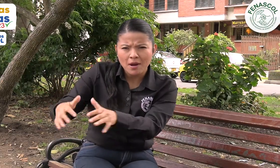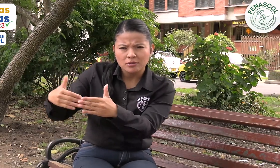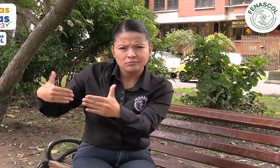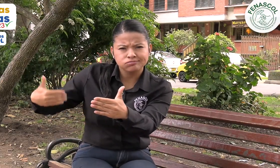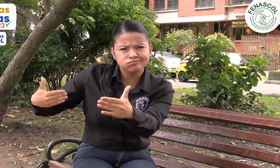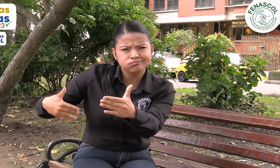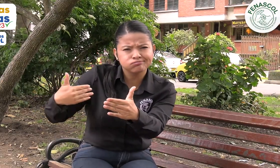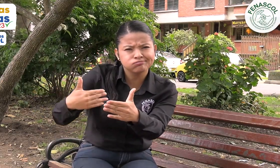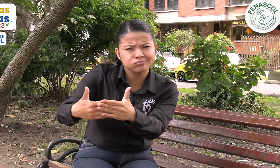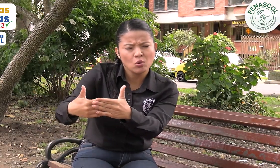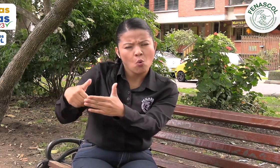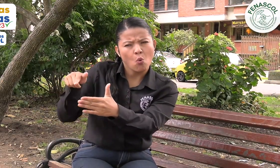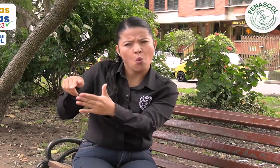proveedor de esta entidad.